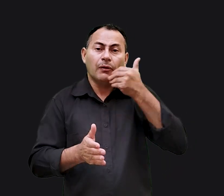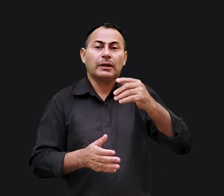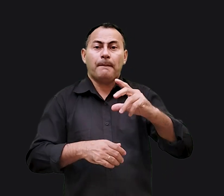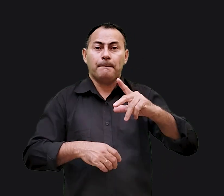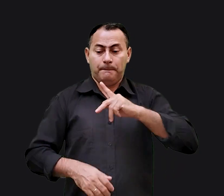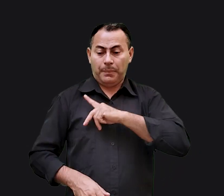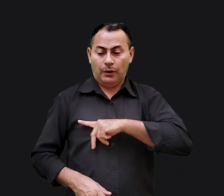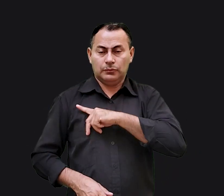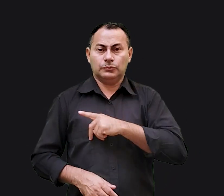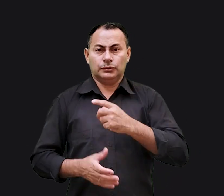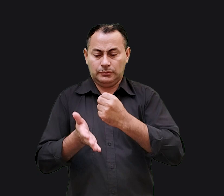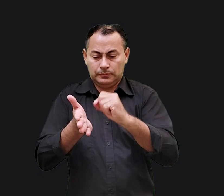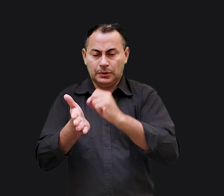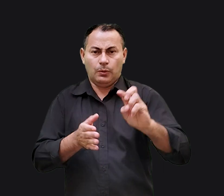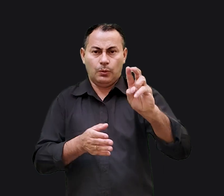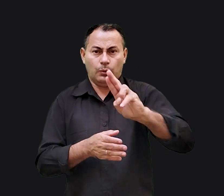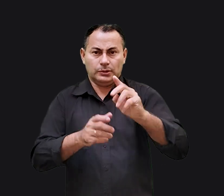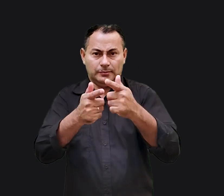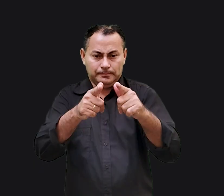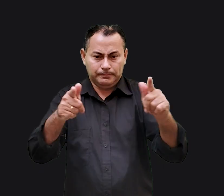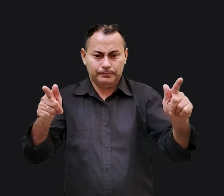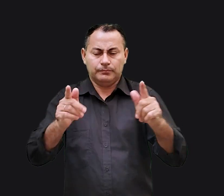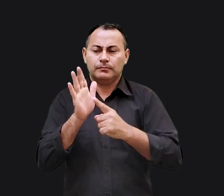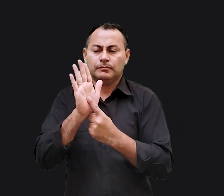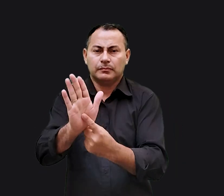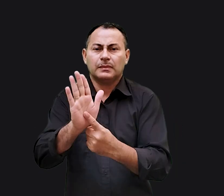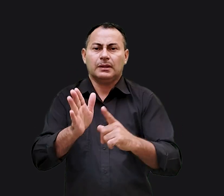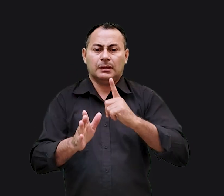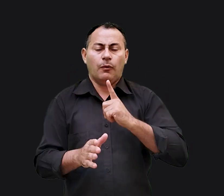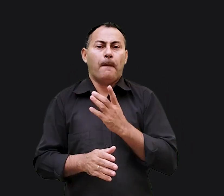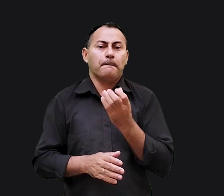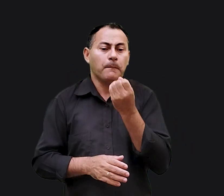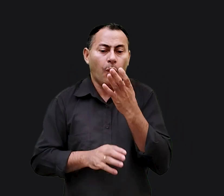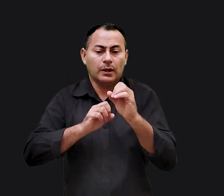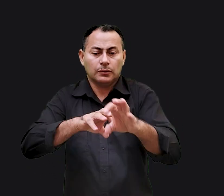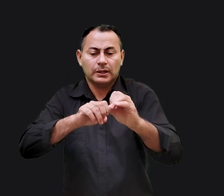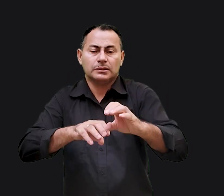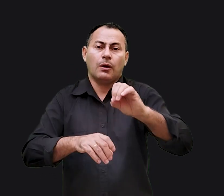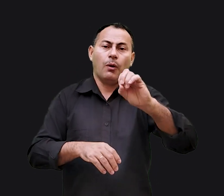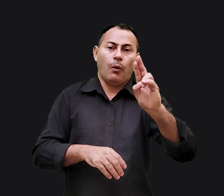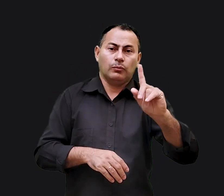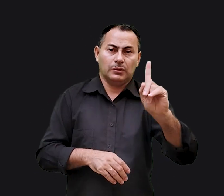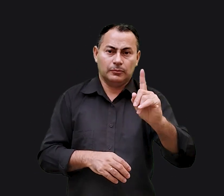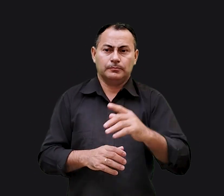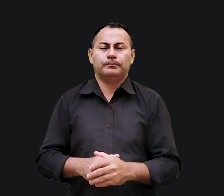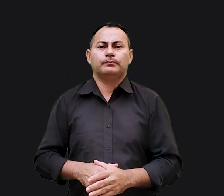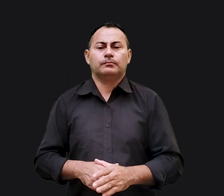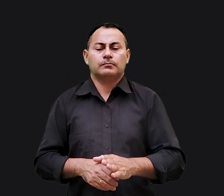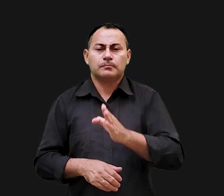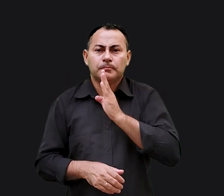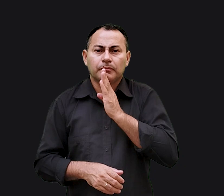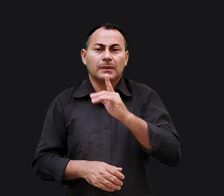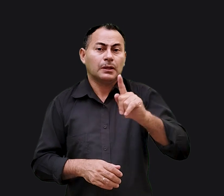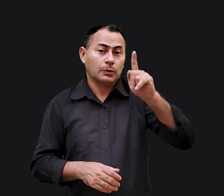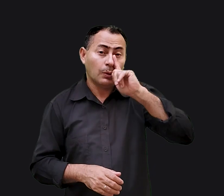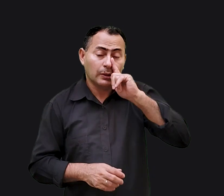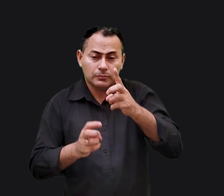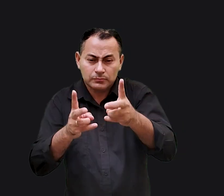Paulo. A maneira como um escritor faz uso de gramática revela se ele teve uma boa educação ou não. Um conhecedor do